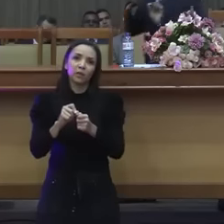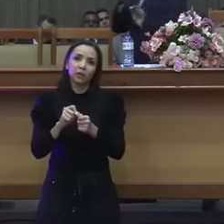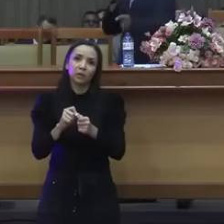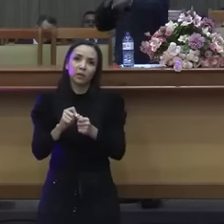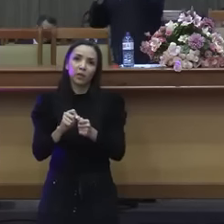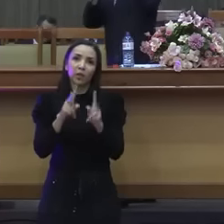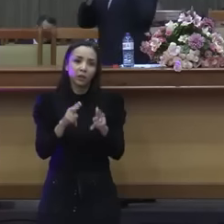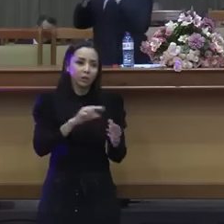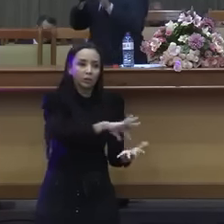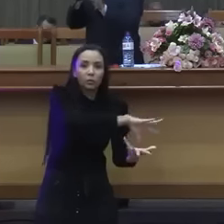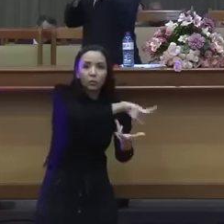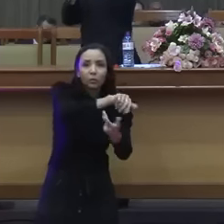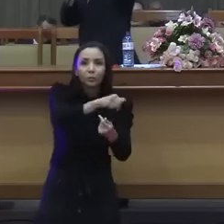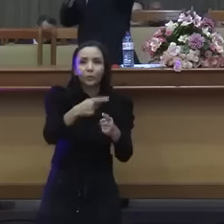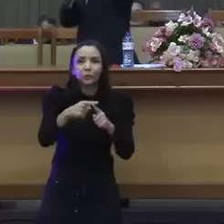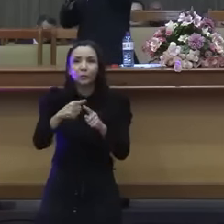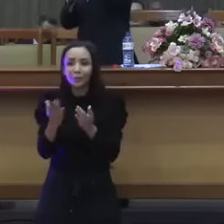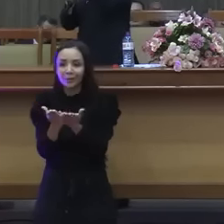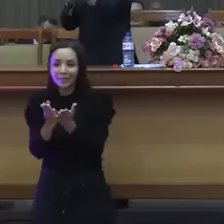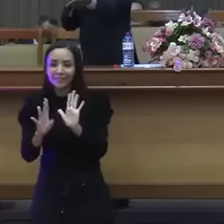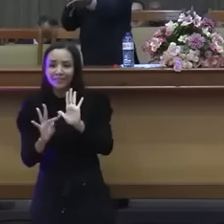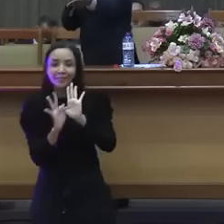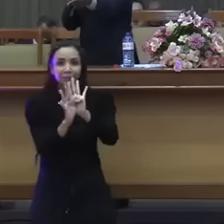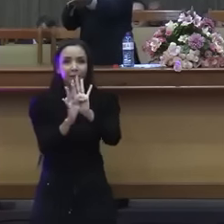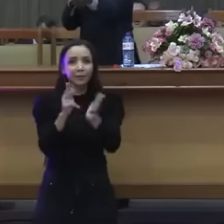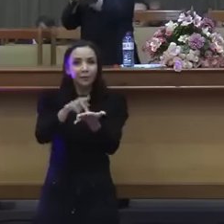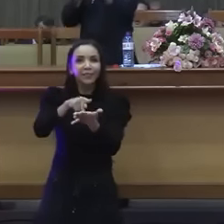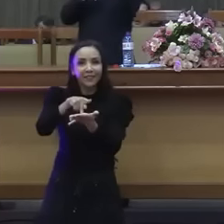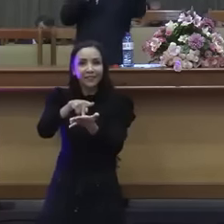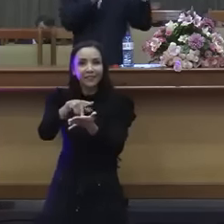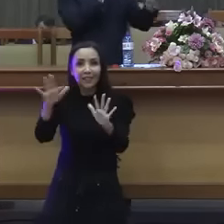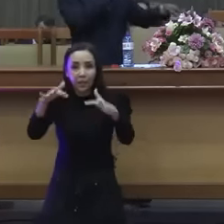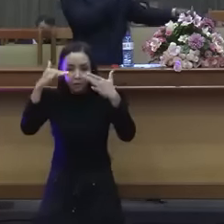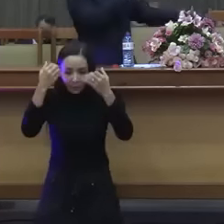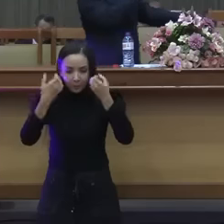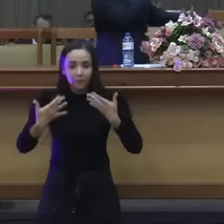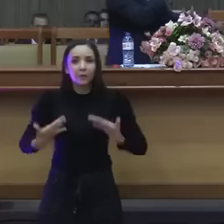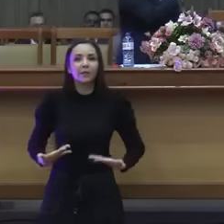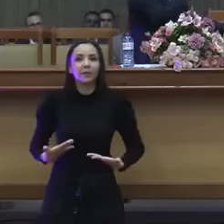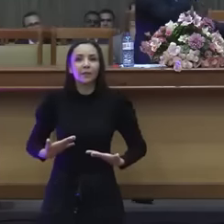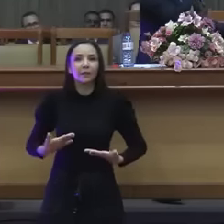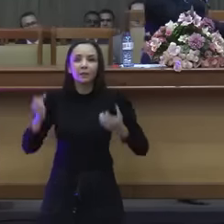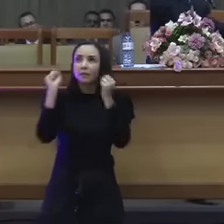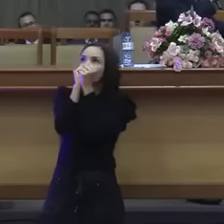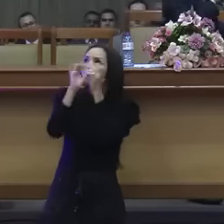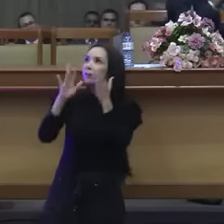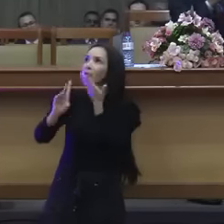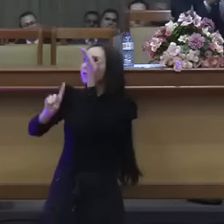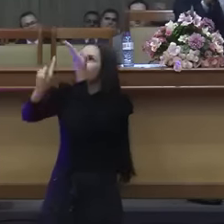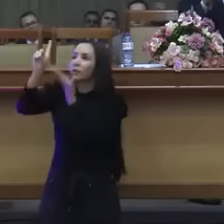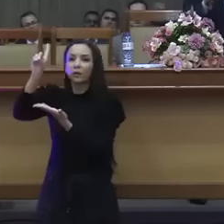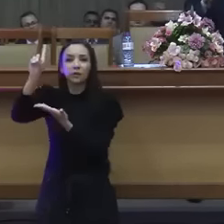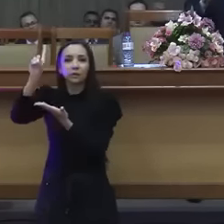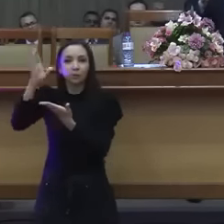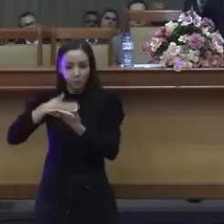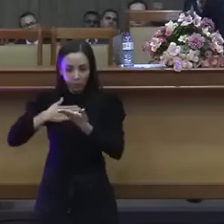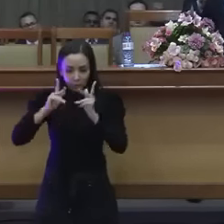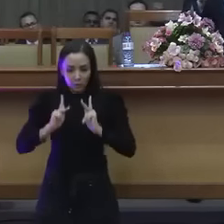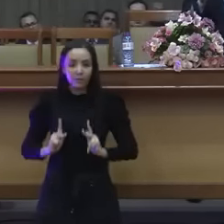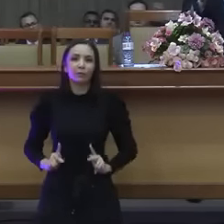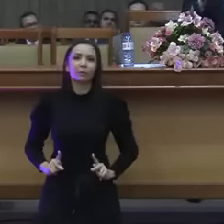,16 que eles também vejam as vossas boas e glorifique ao meu Pai que está nos céus.